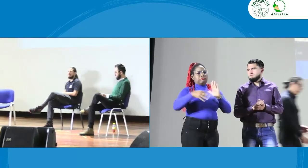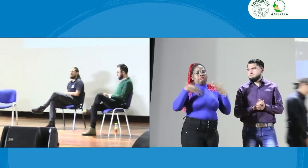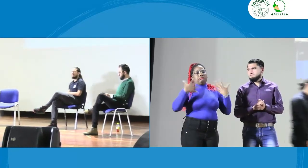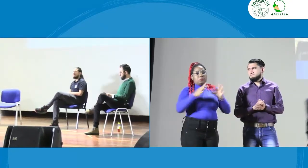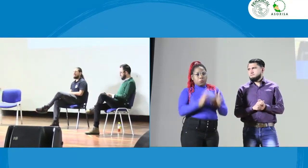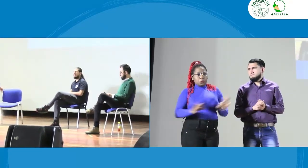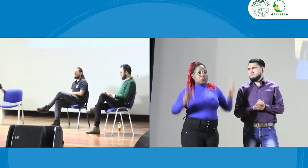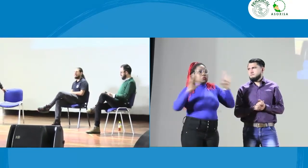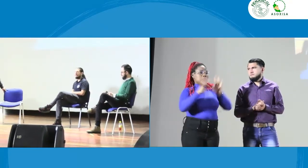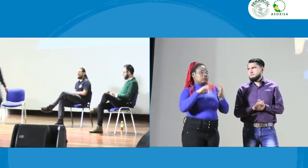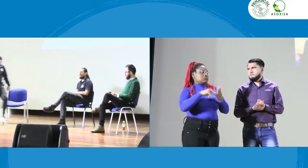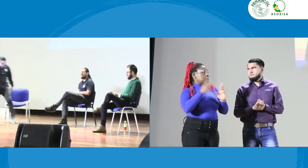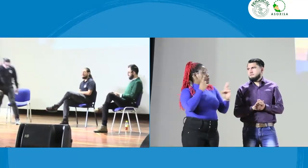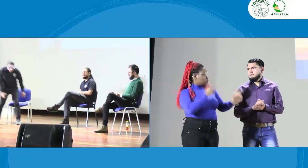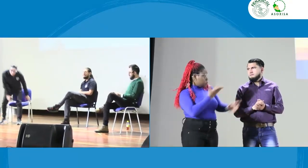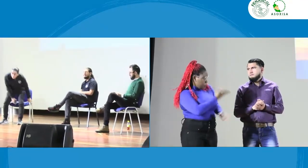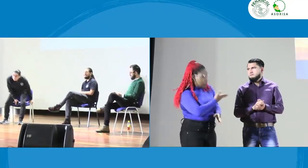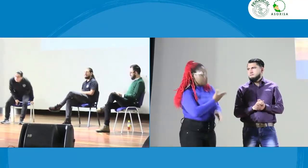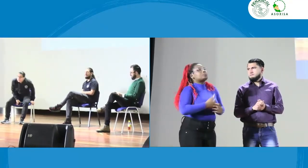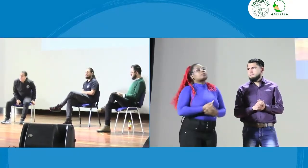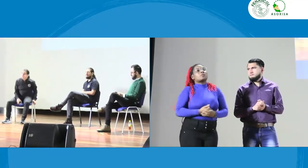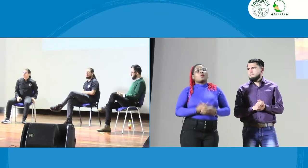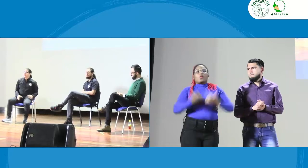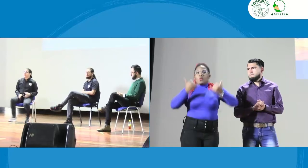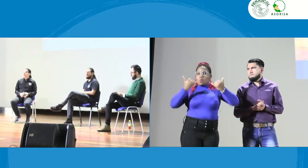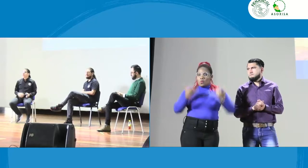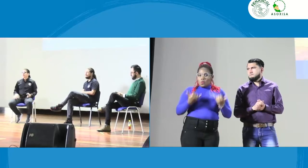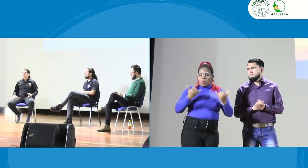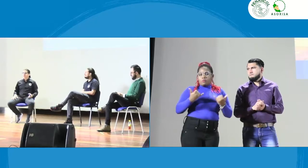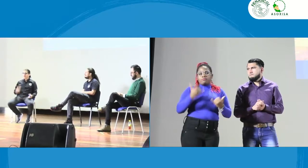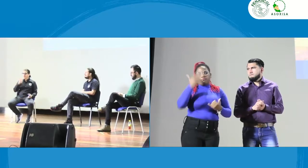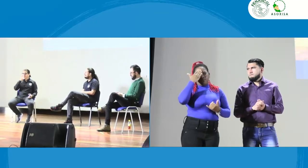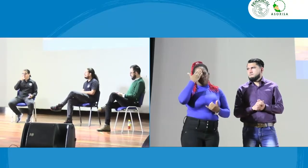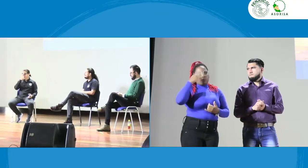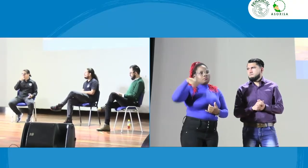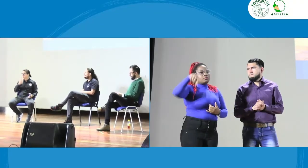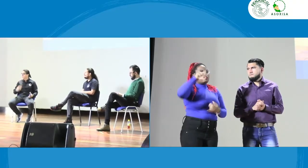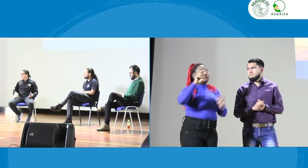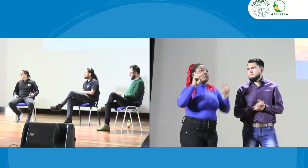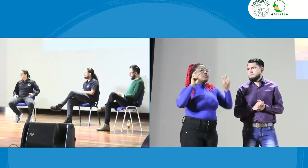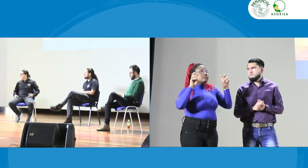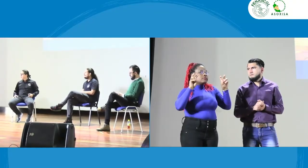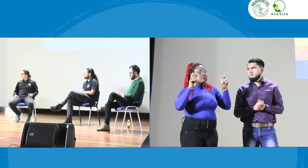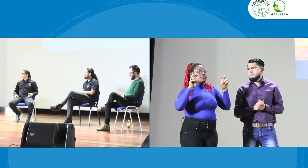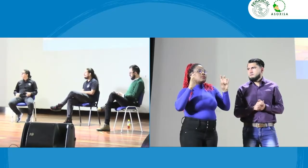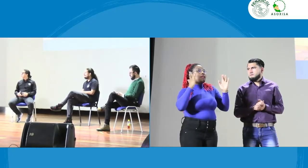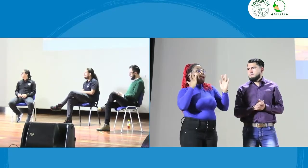muchas gracias qué tema más interesante sobre el código de ética el cual nos compartieron ahorita